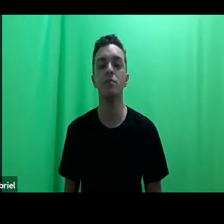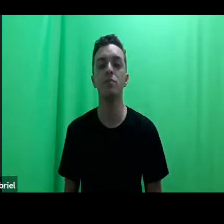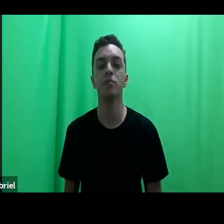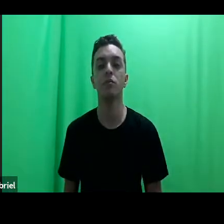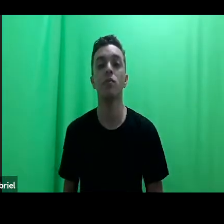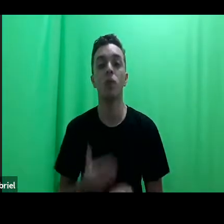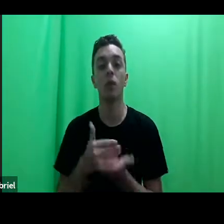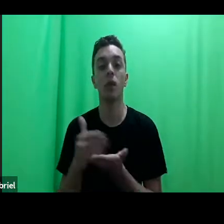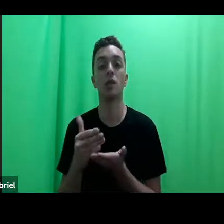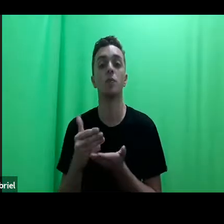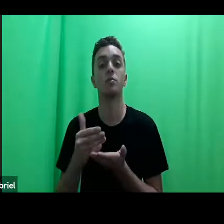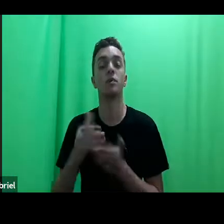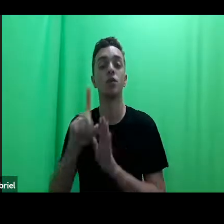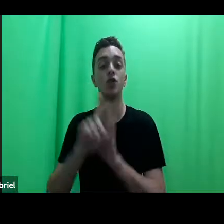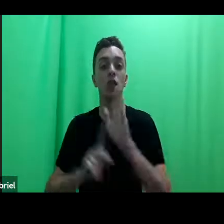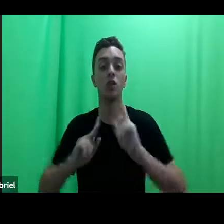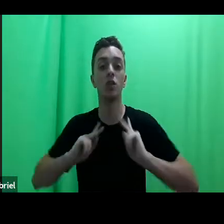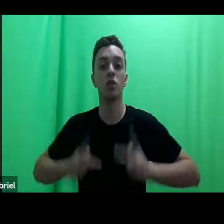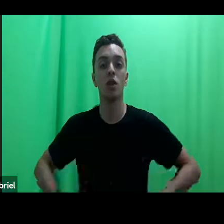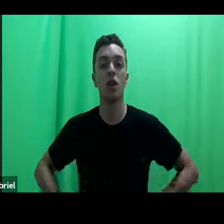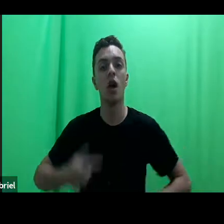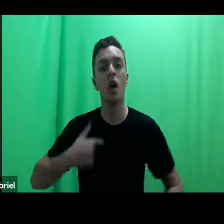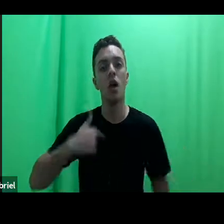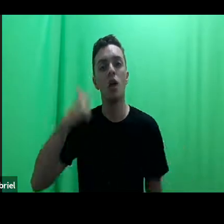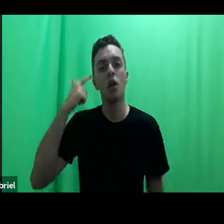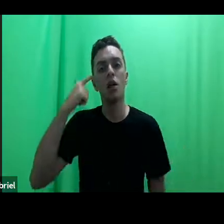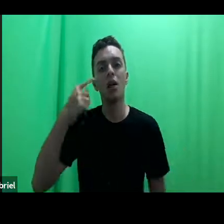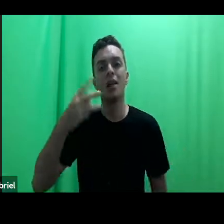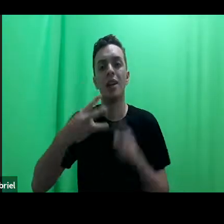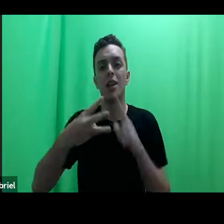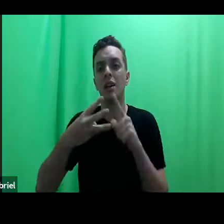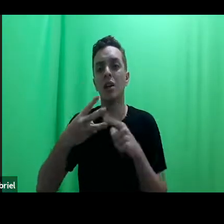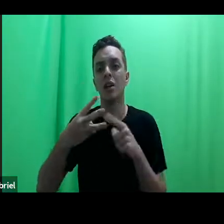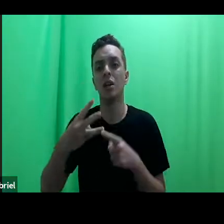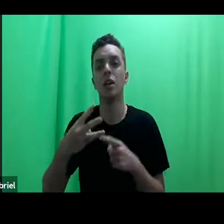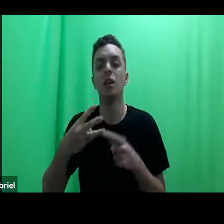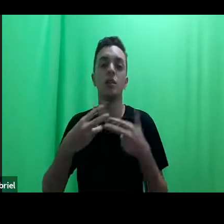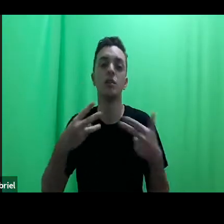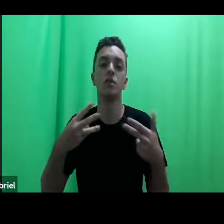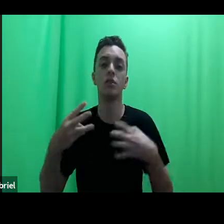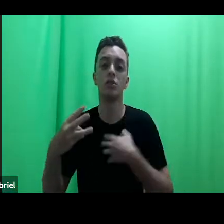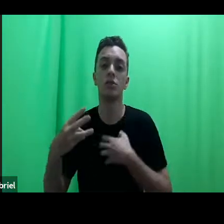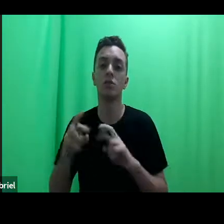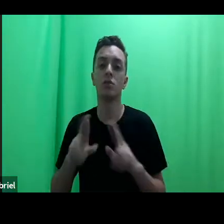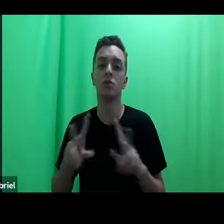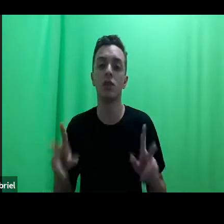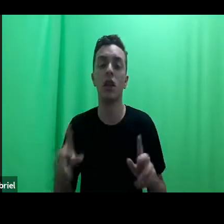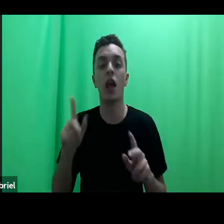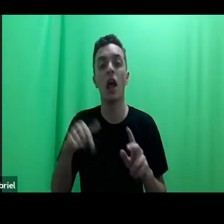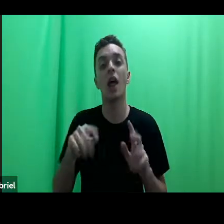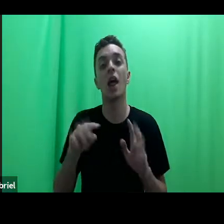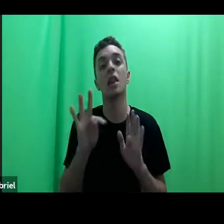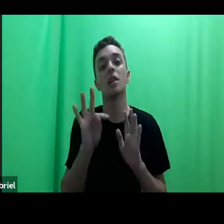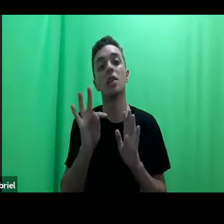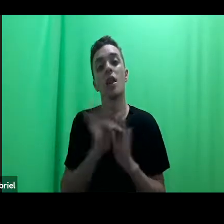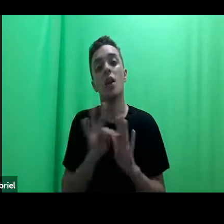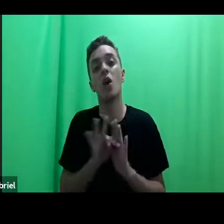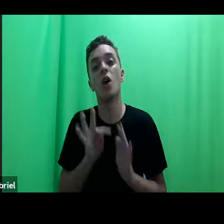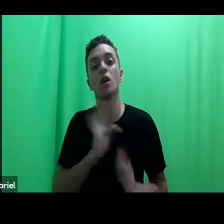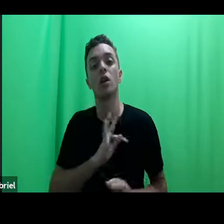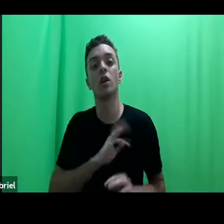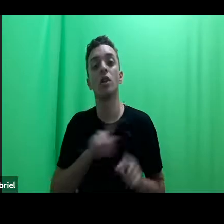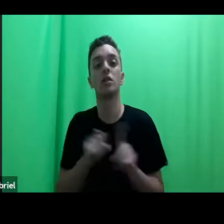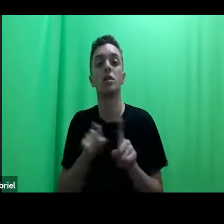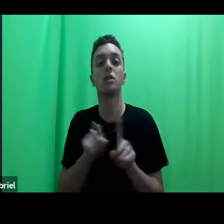direitos humanos, eu identifico três diferentes abordagens, são perspectivas tanto teóricas como práticas, dos direitos